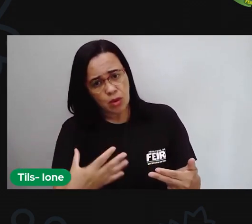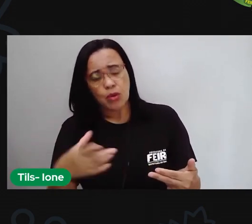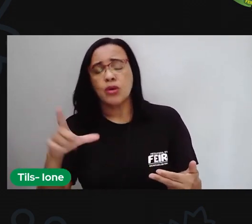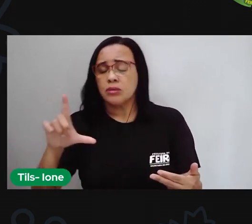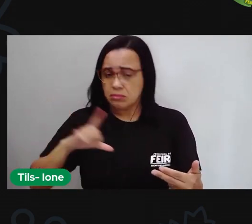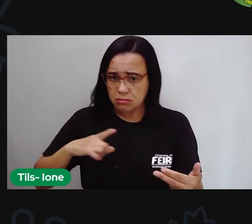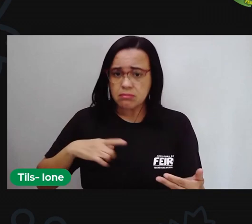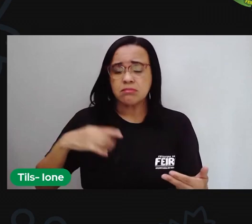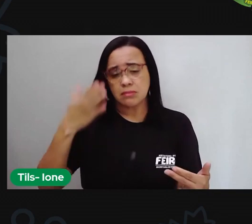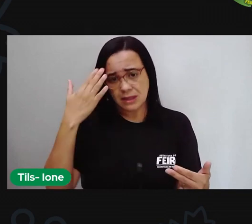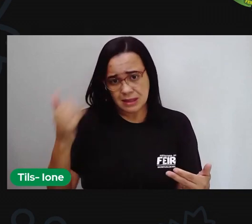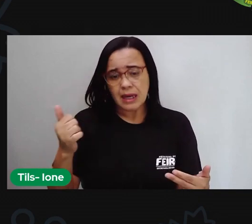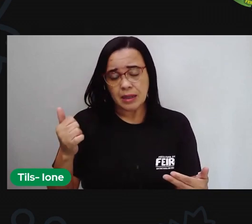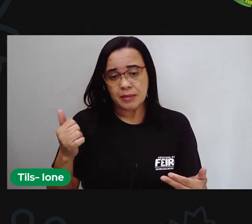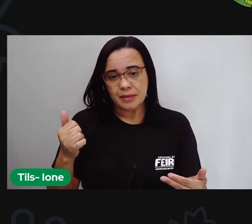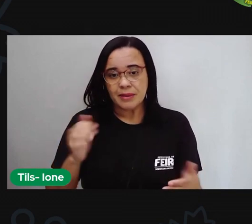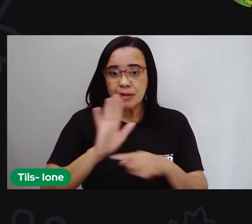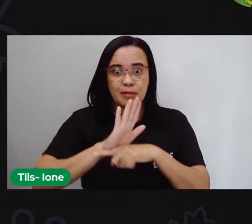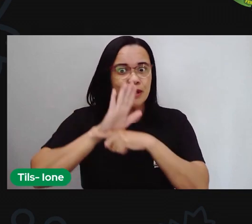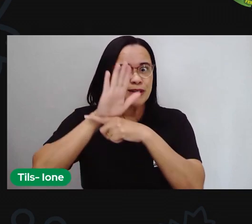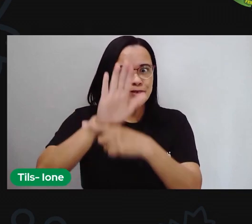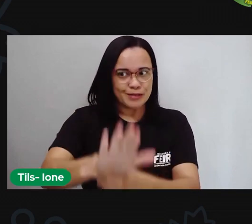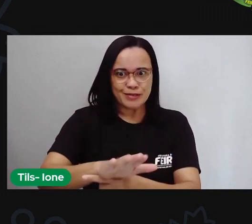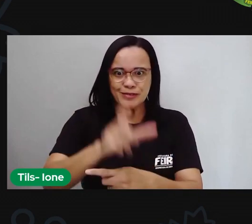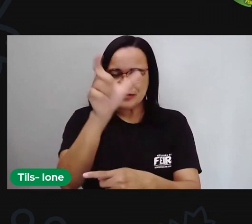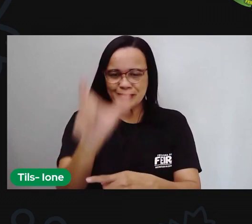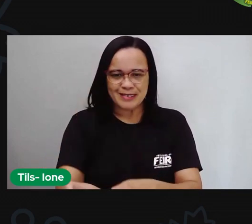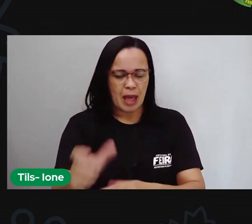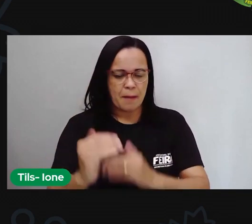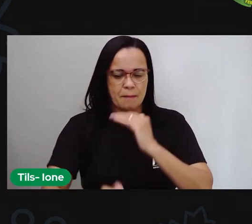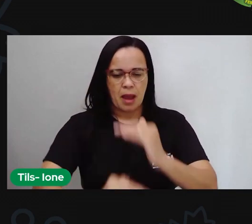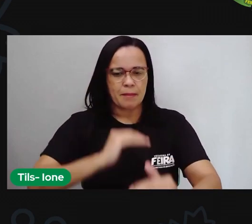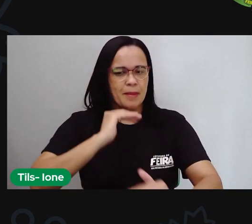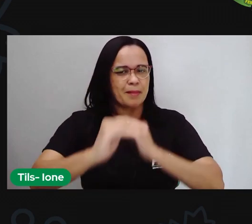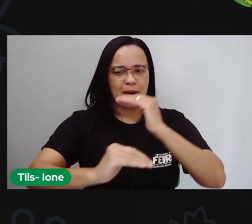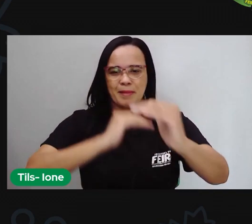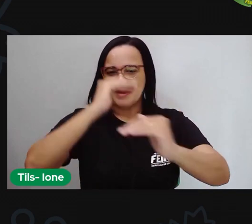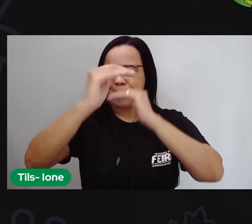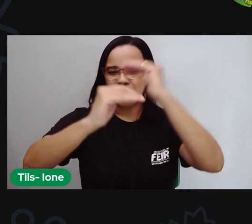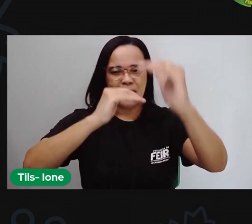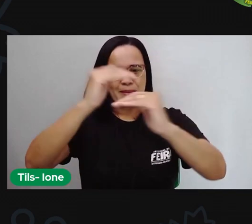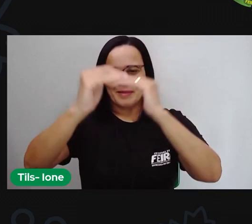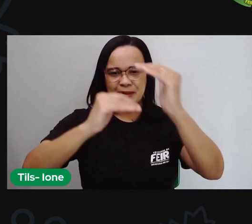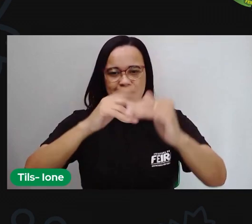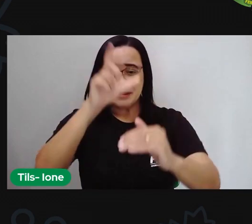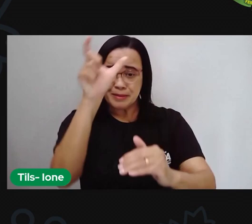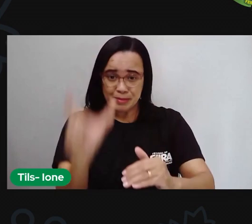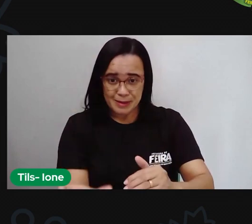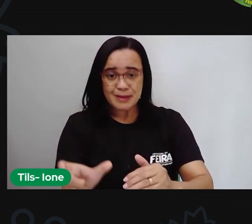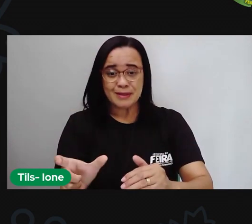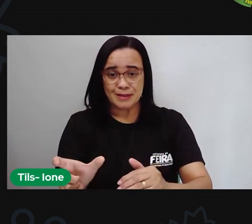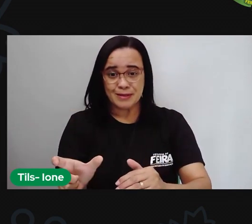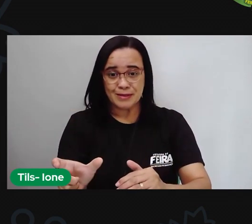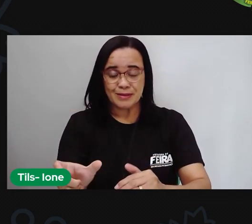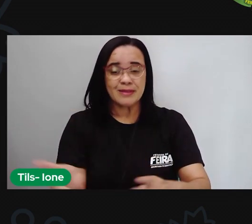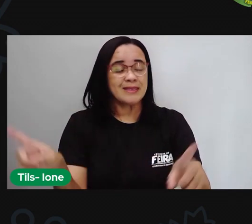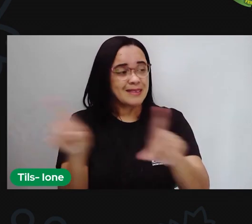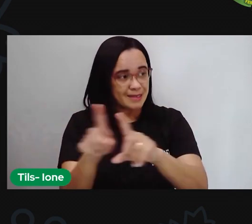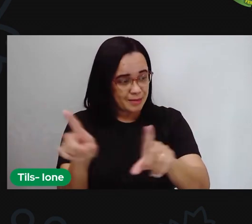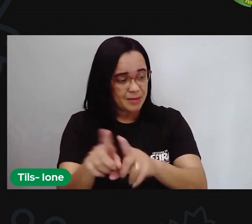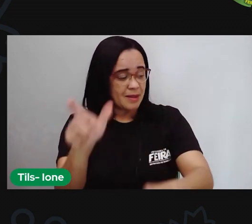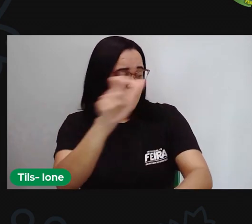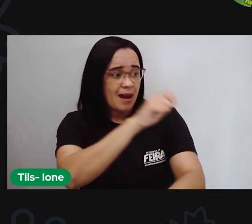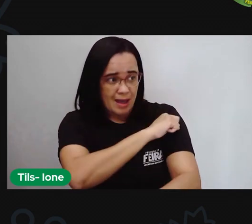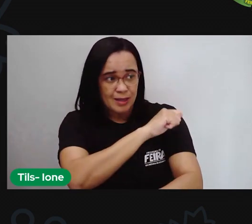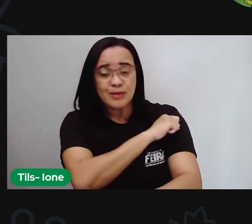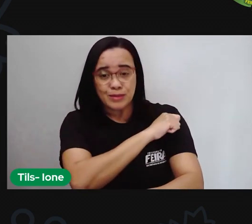e se enriquecer como pessoa como estudante como indivíduo como cidadão mas a gente precisa saber